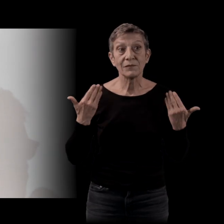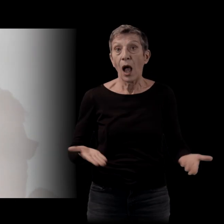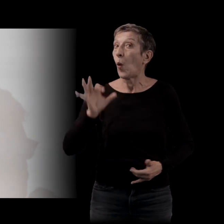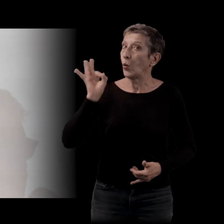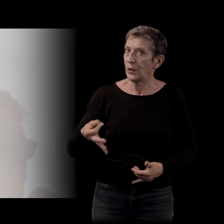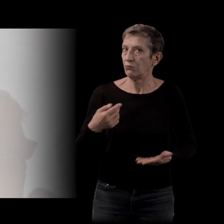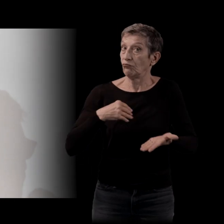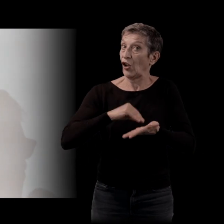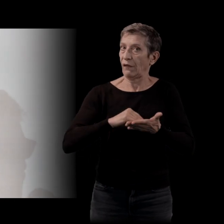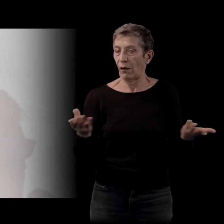sens où peut-être